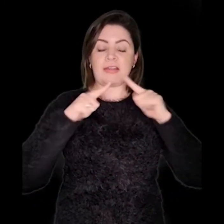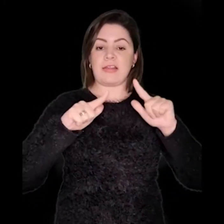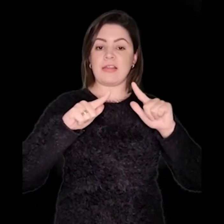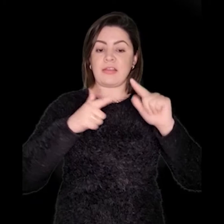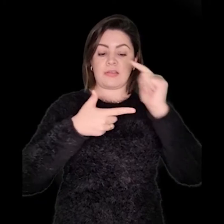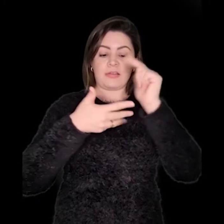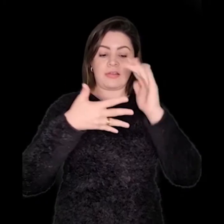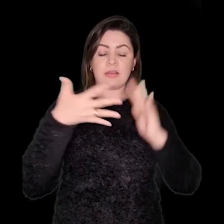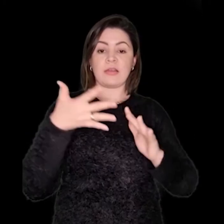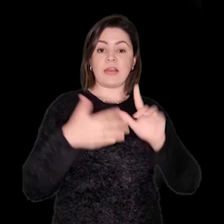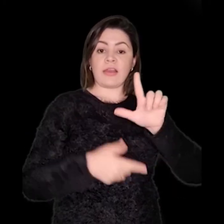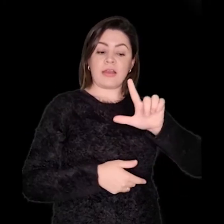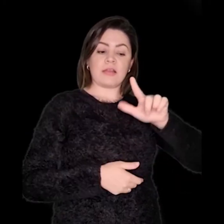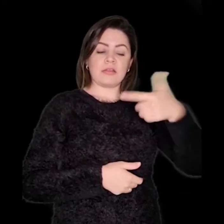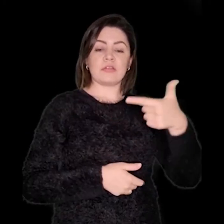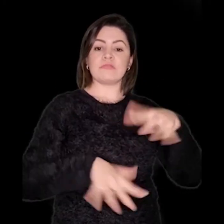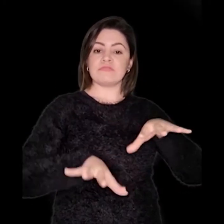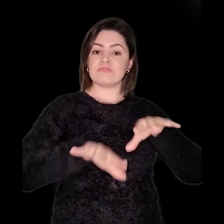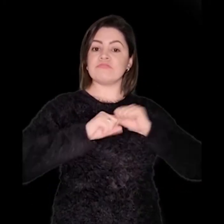aquisição da Libras como L2.